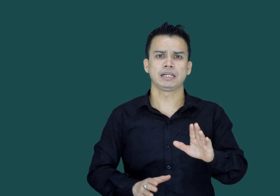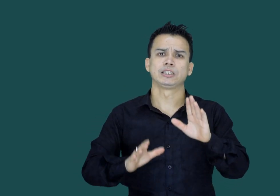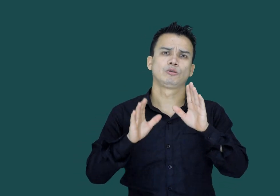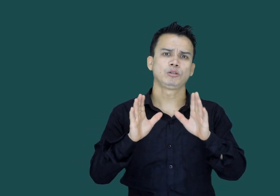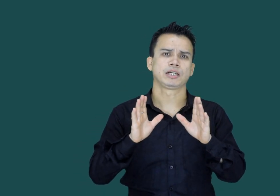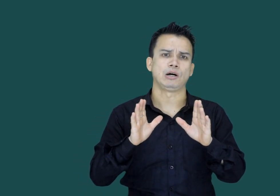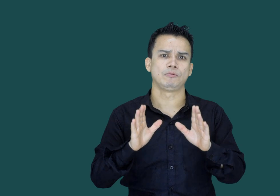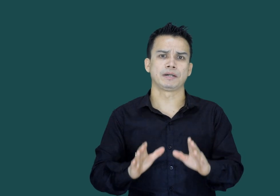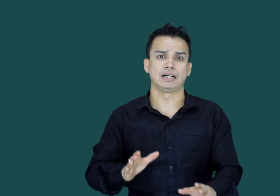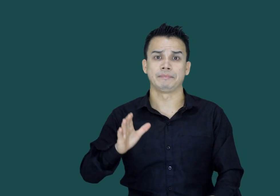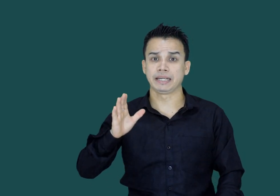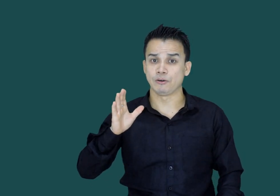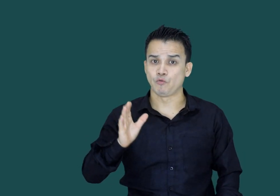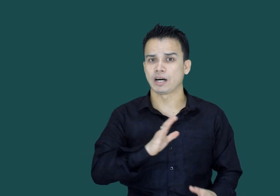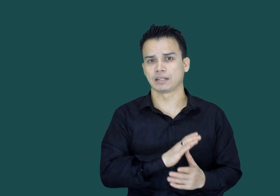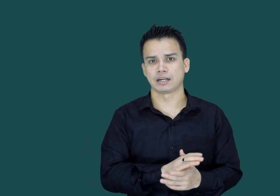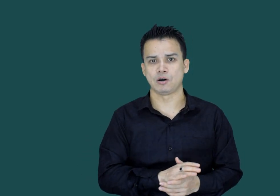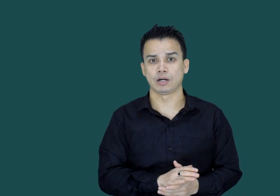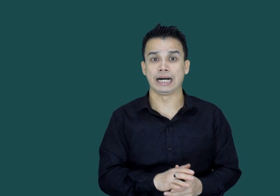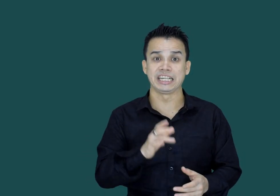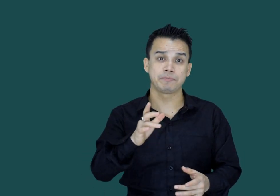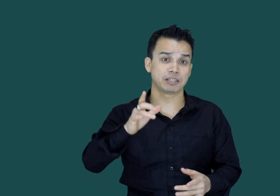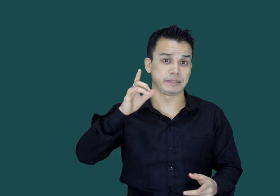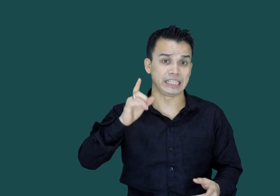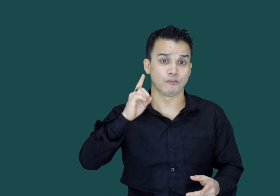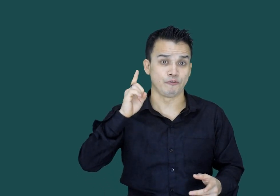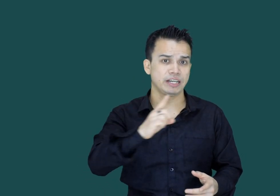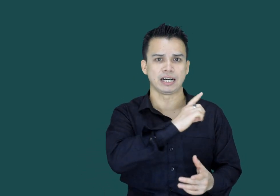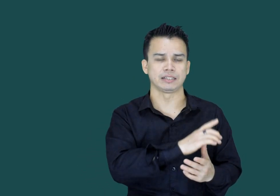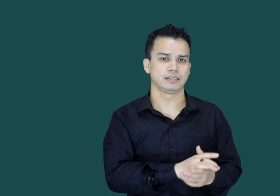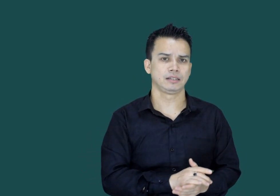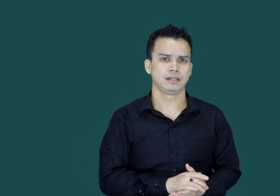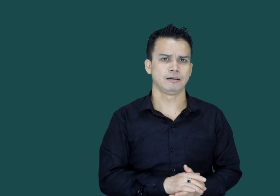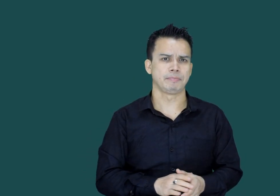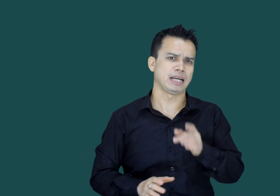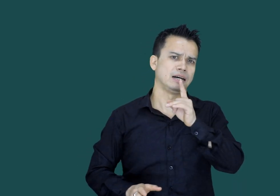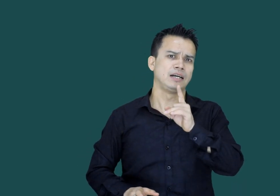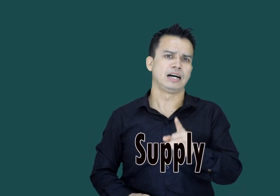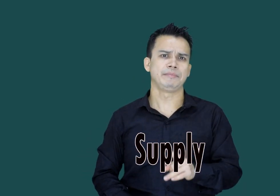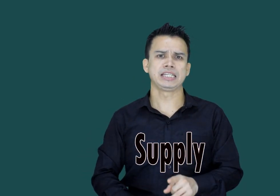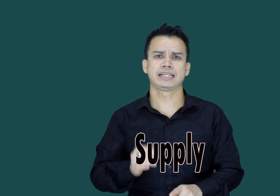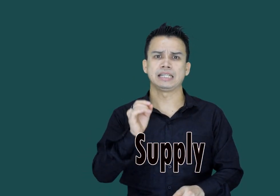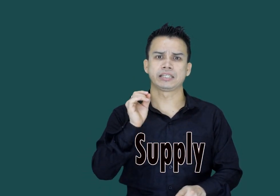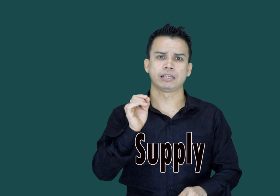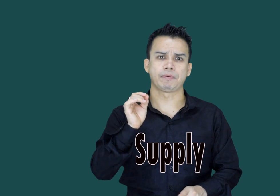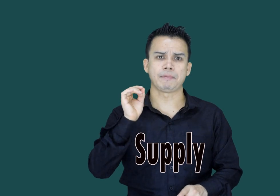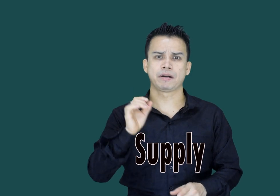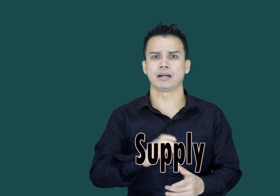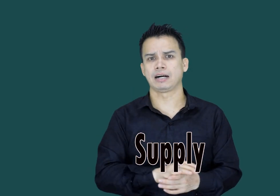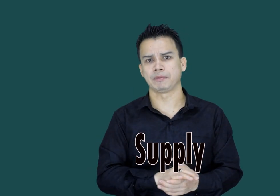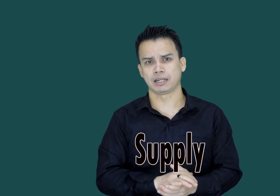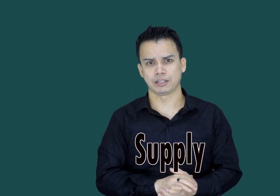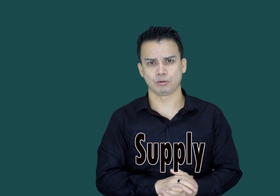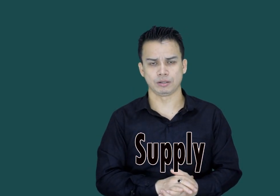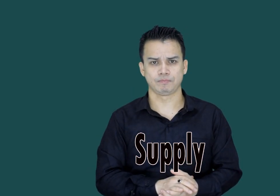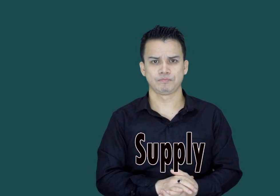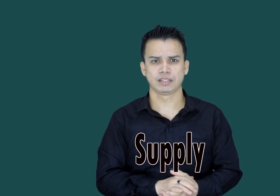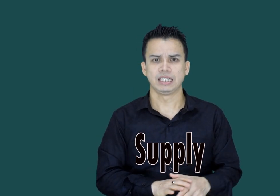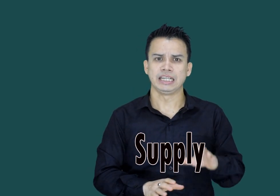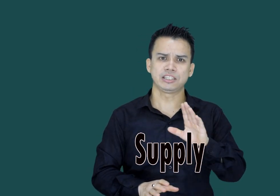دو جگہوں پر ہمیں وار کرنا ہوگا and it must be heat very hard پہلا ہمیں اس کے سپلائے پر لگام لگانے ہوگی اس